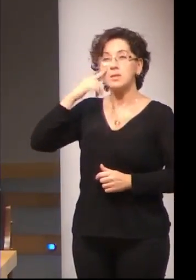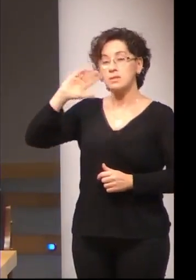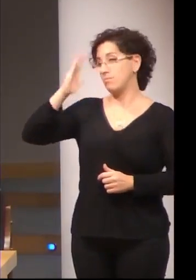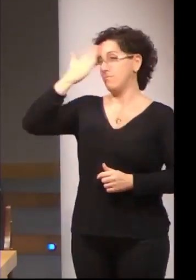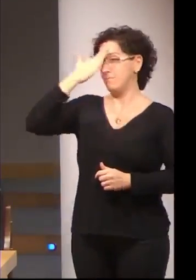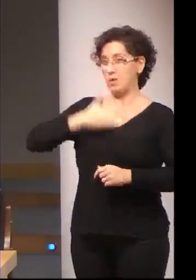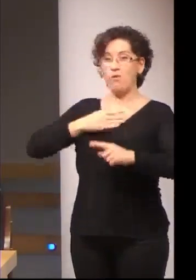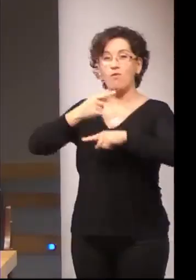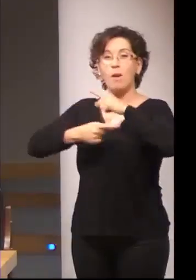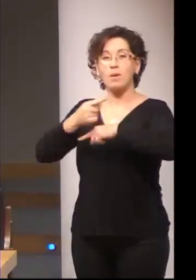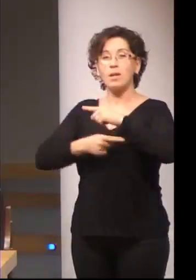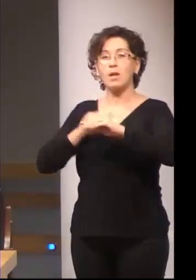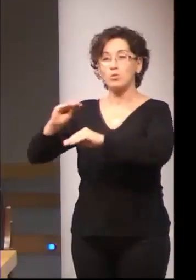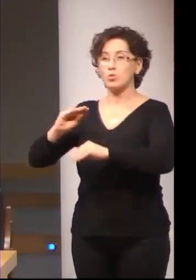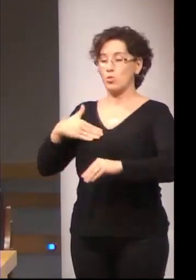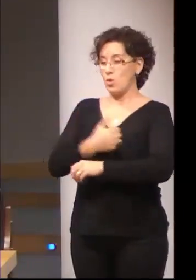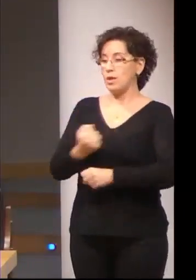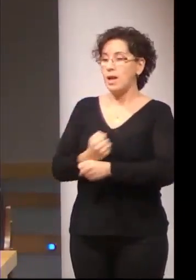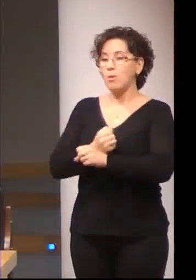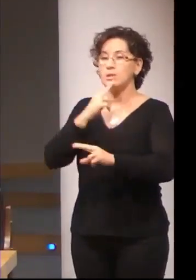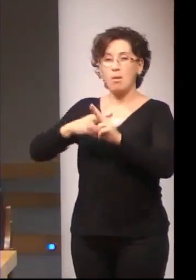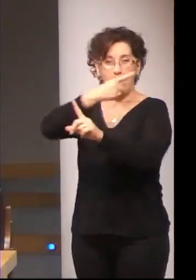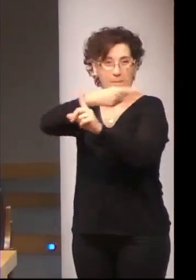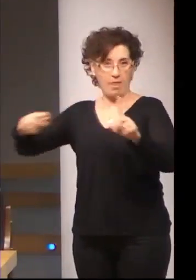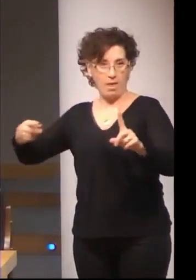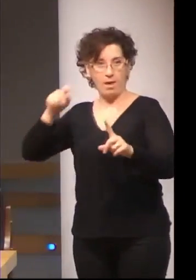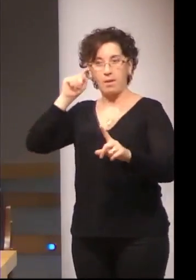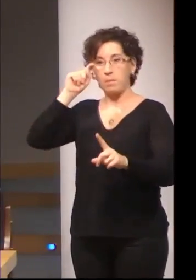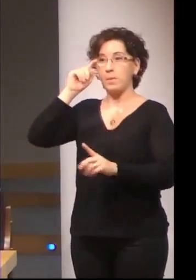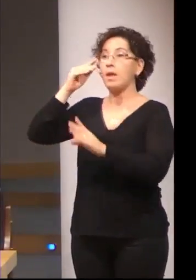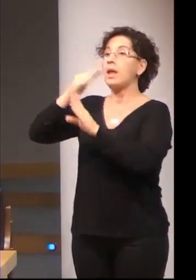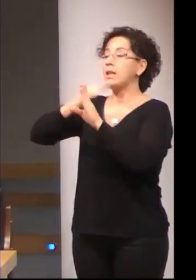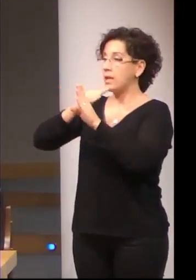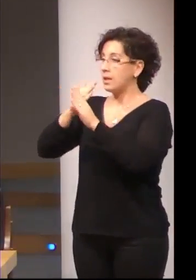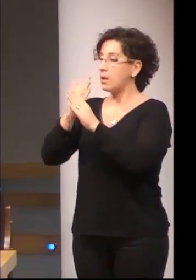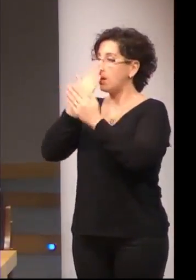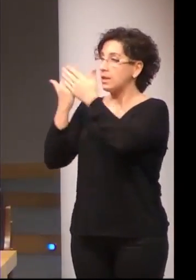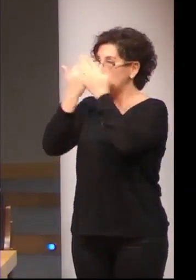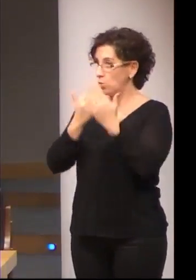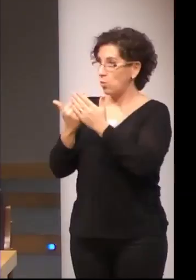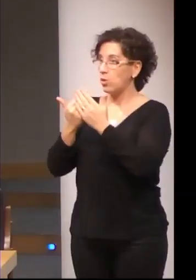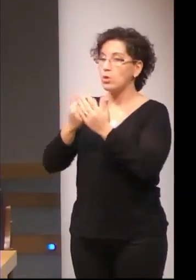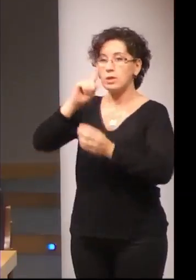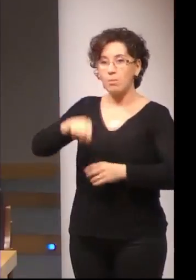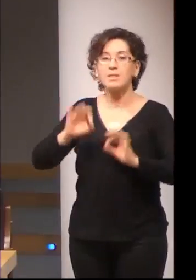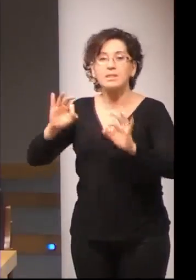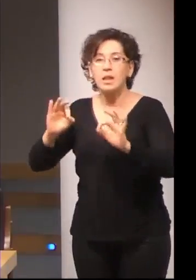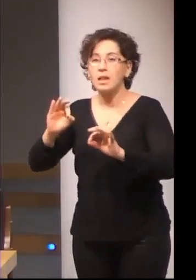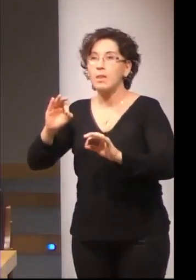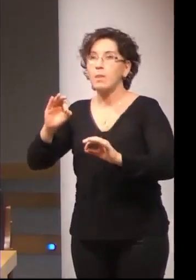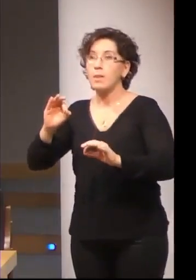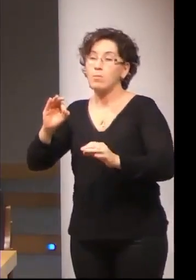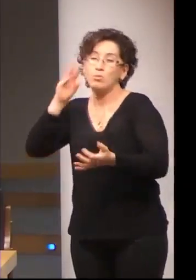media, media. Ahí tenéis el nivel de estudios, lo que sería familiar de la madre es todavía sin